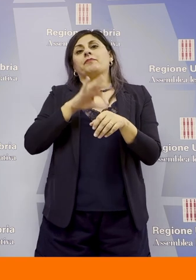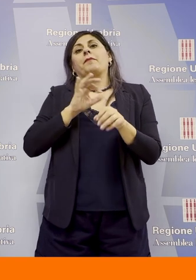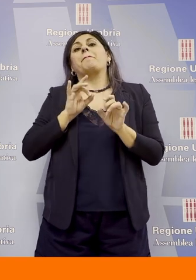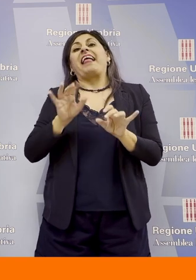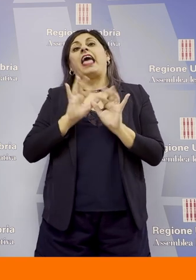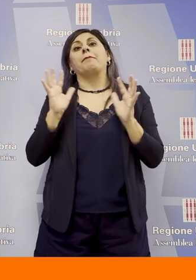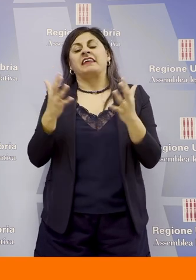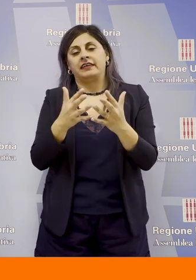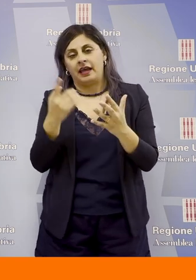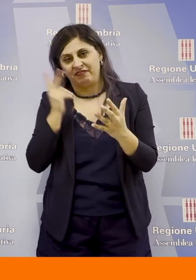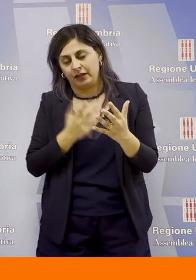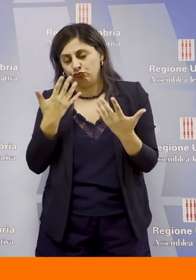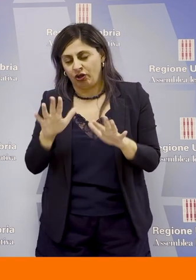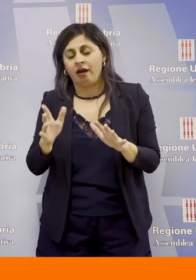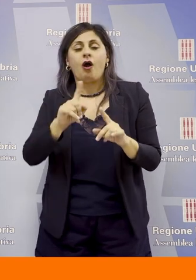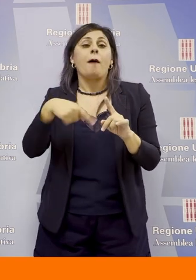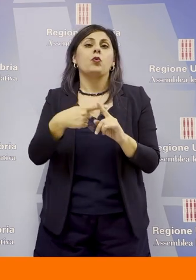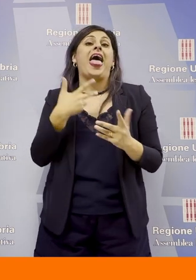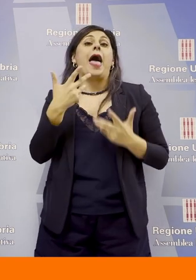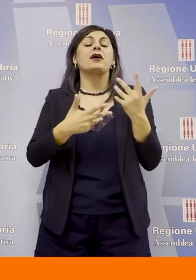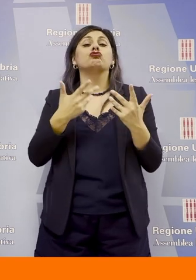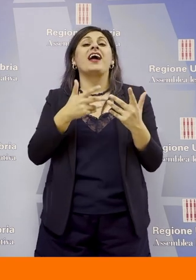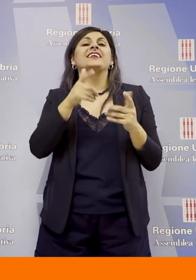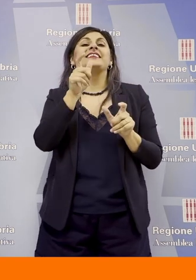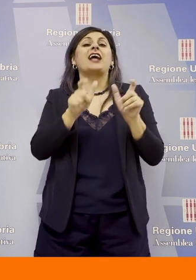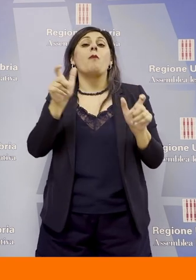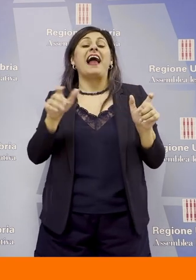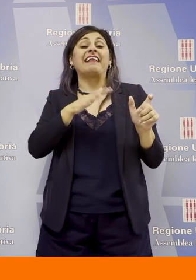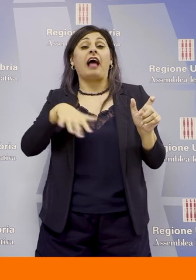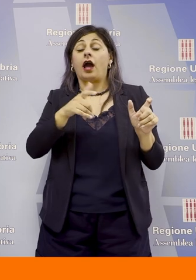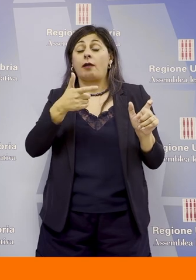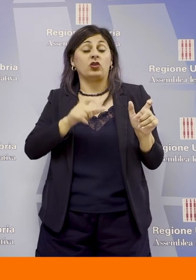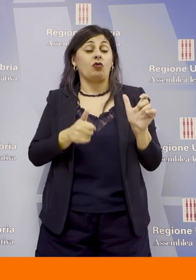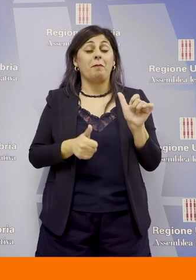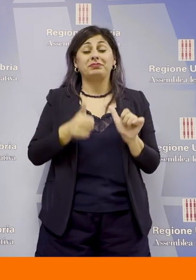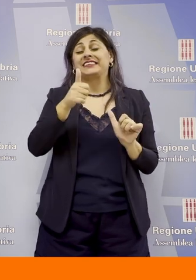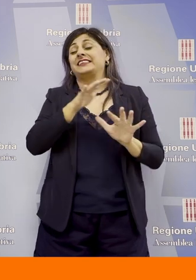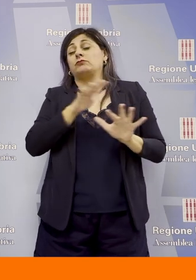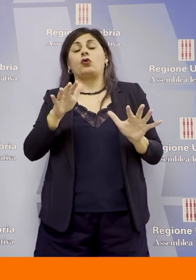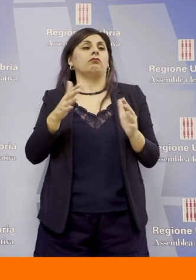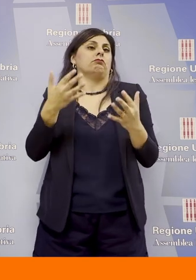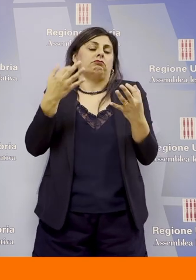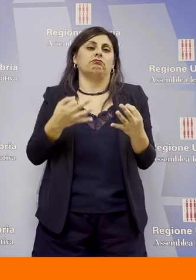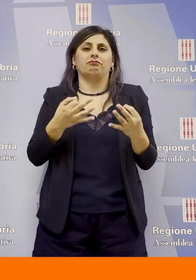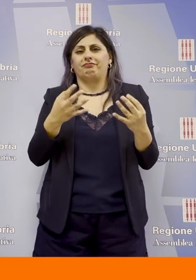poi anche purtroppo l'emergenza umanitaria perché in primis è veramente un'emergenza umanitaria data dal conflitto